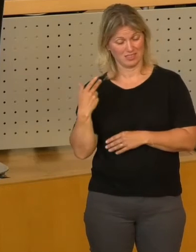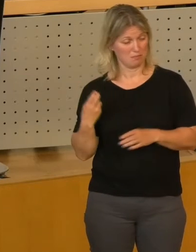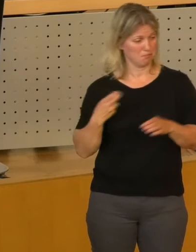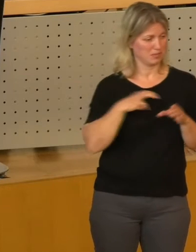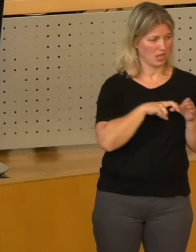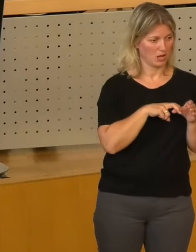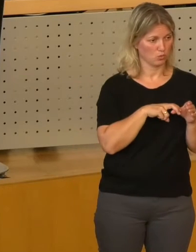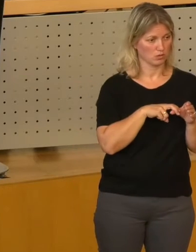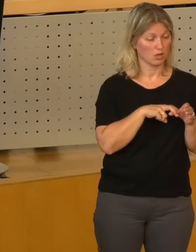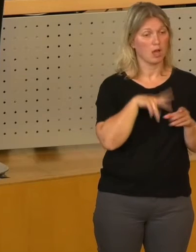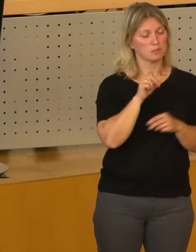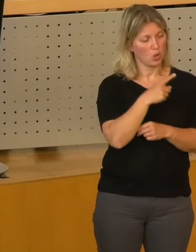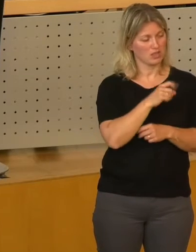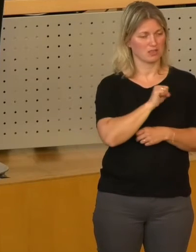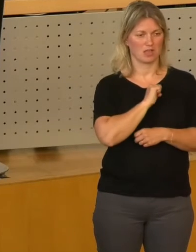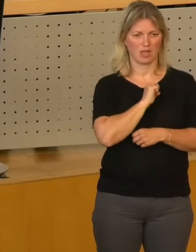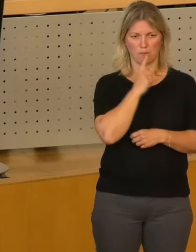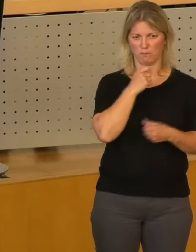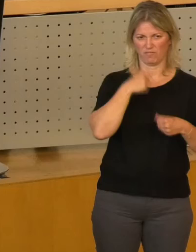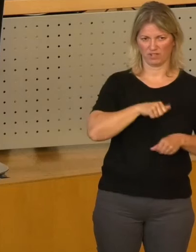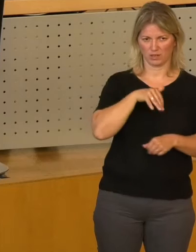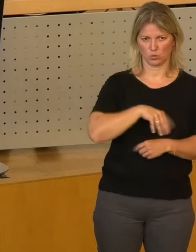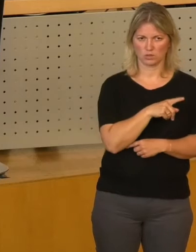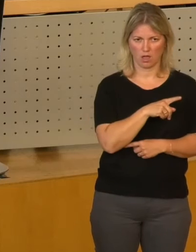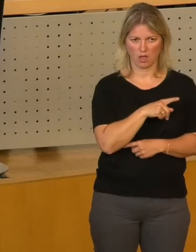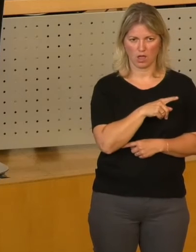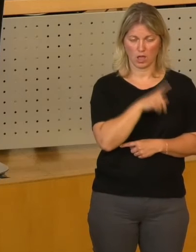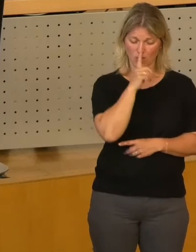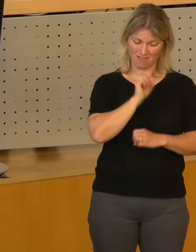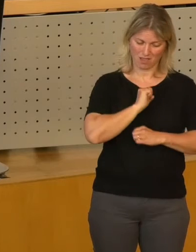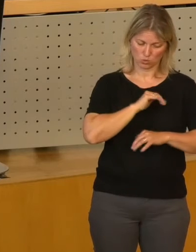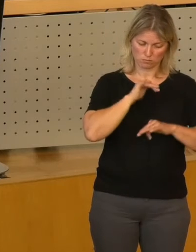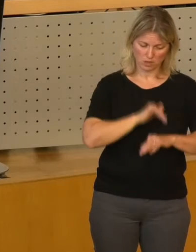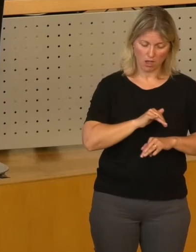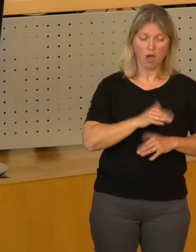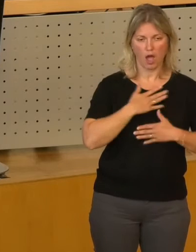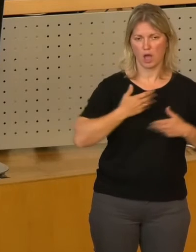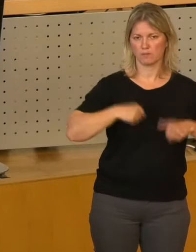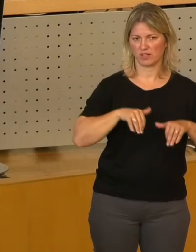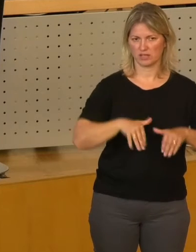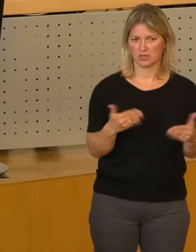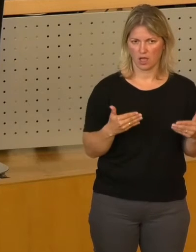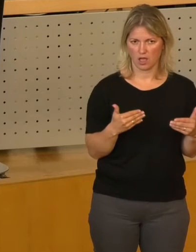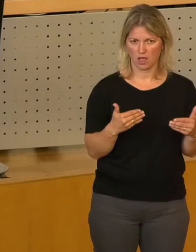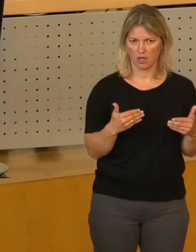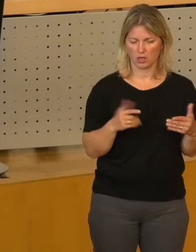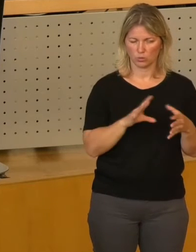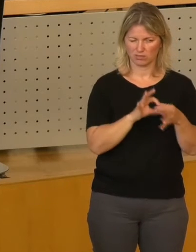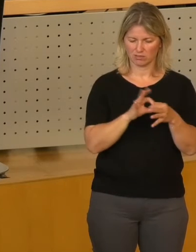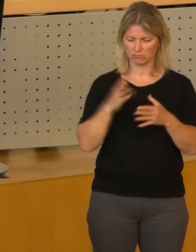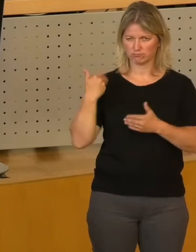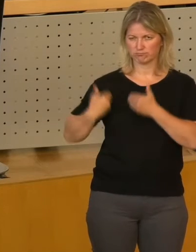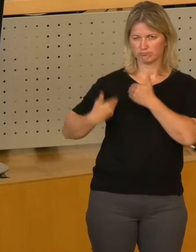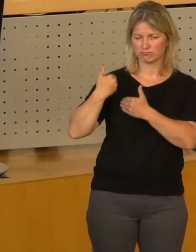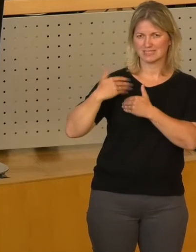Eigentümerverpflichtungen darstellen und Eigentum verpflichtet und ich auch den Eindruck habe, dass im Rahmen der Historie die Tüger